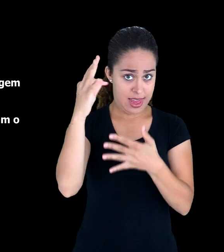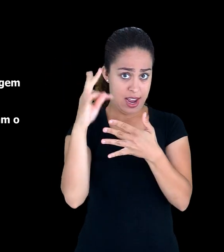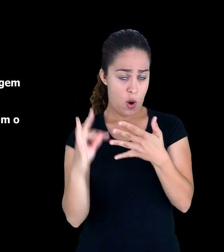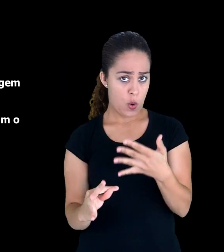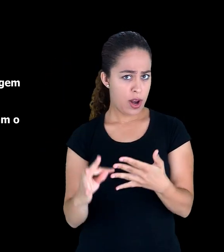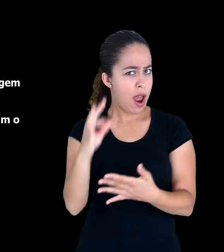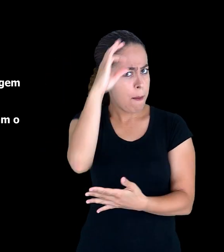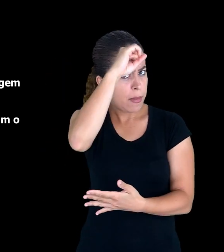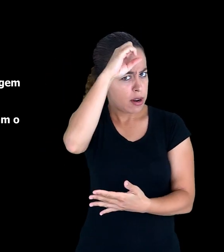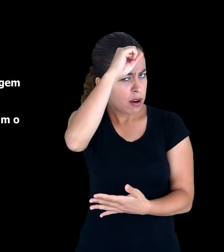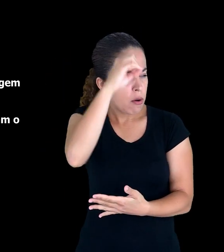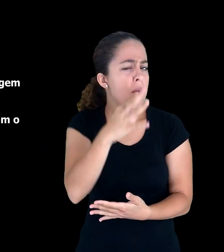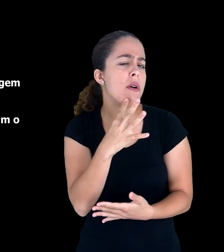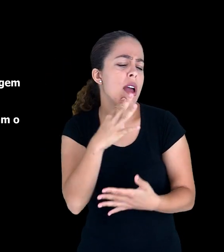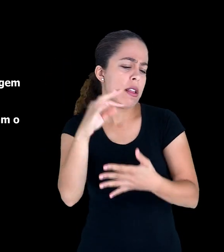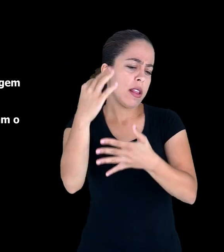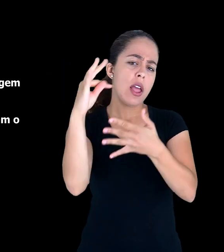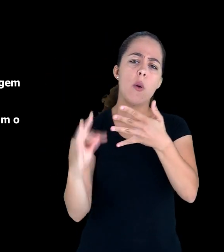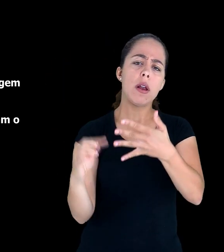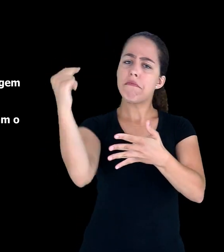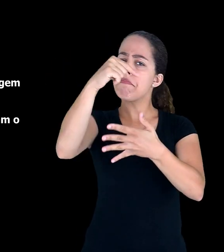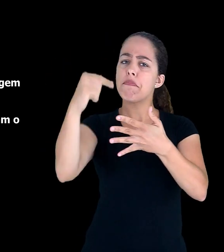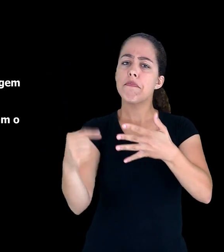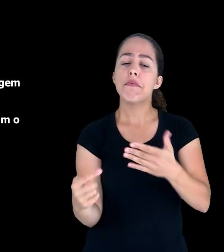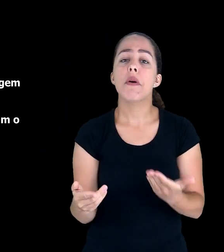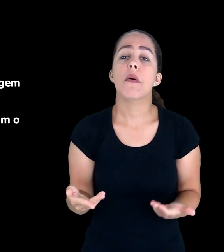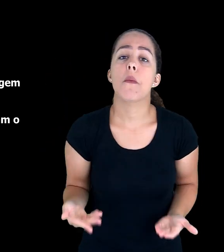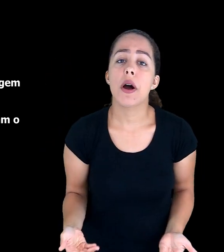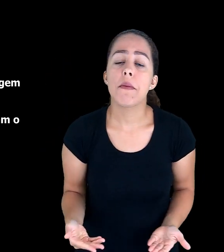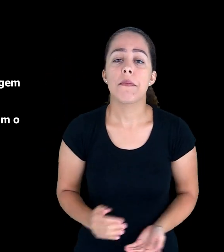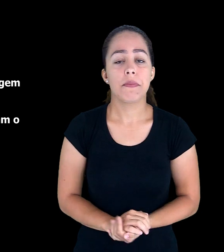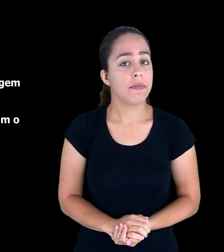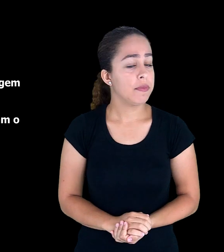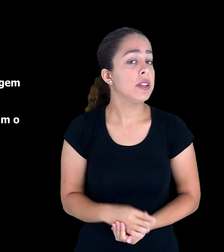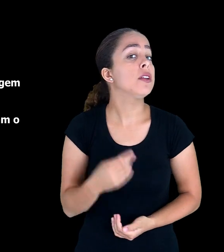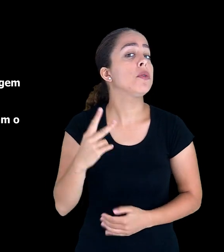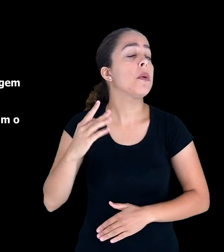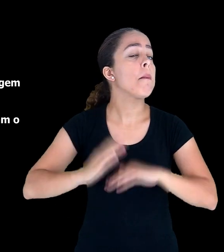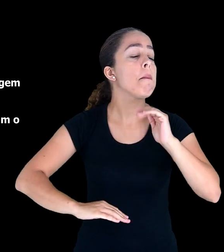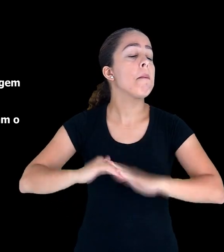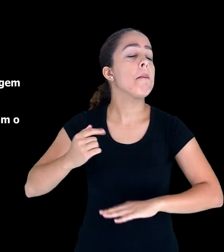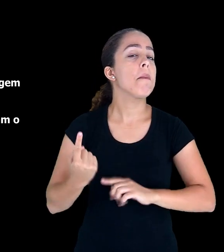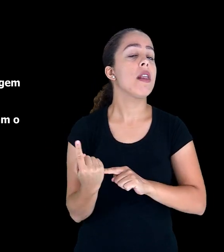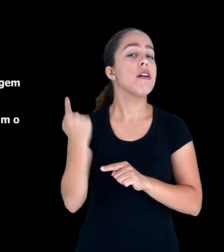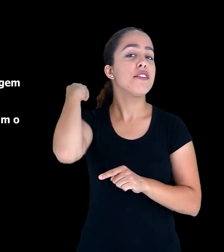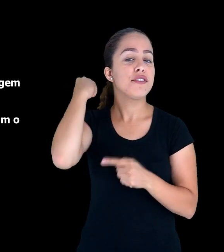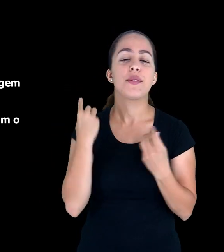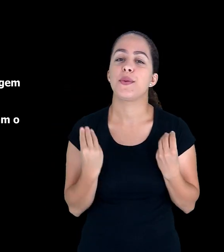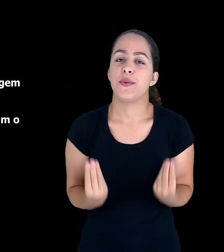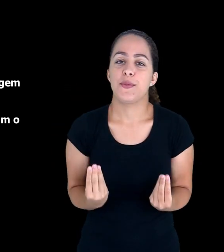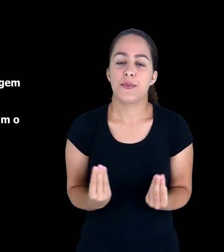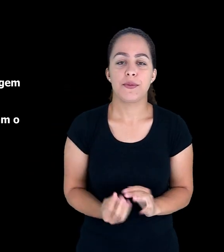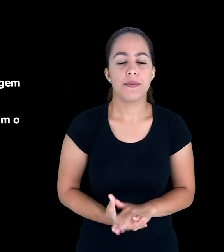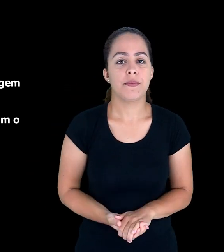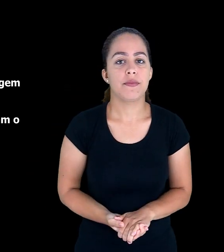utiliza na sua prática? A tecnologia está mudando a forma como aprendemos